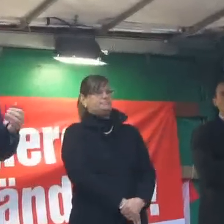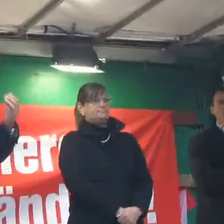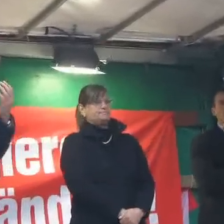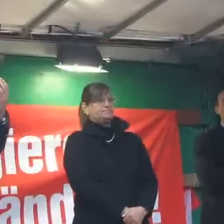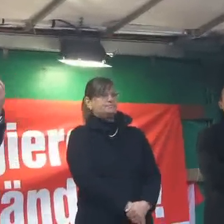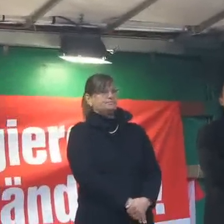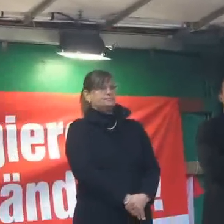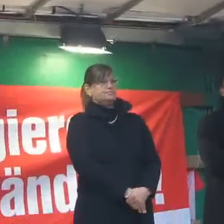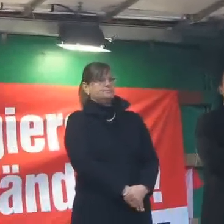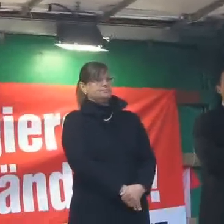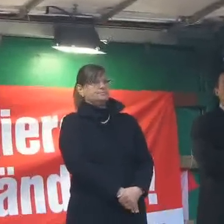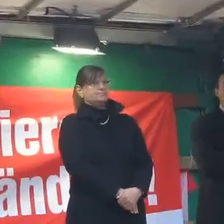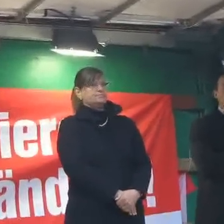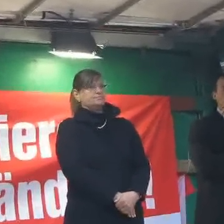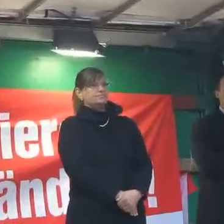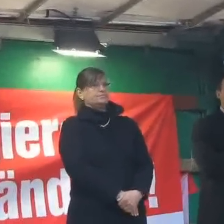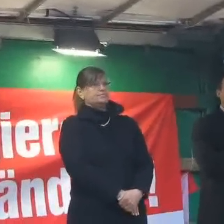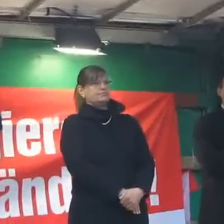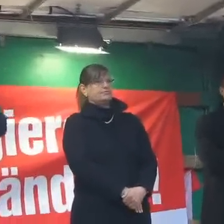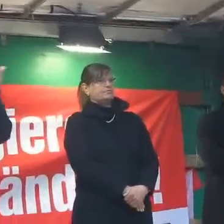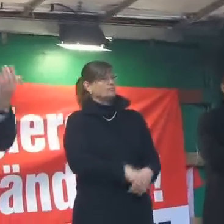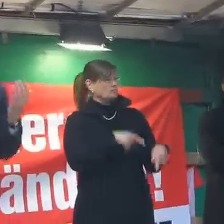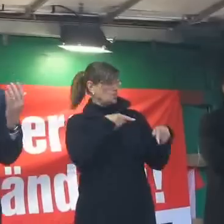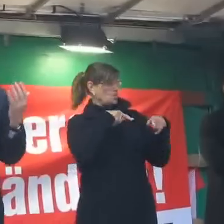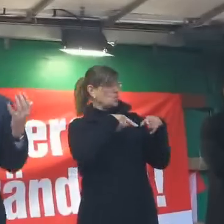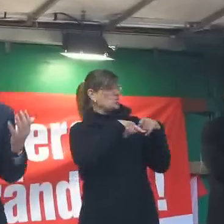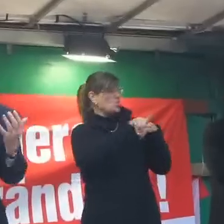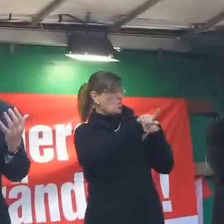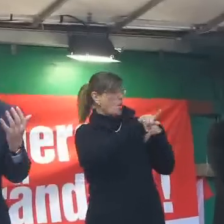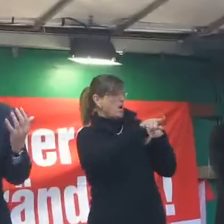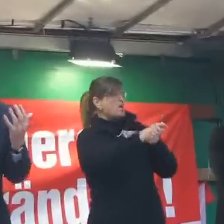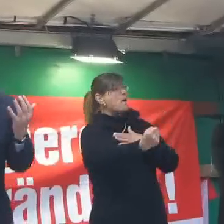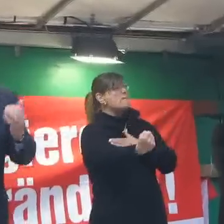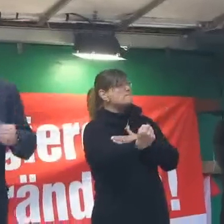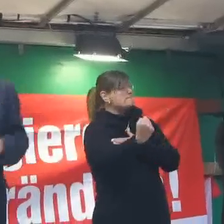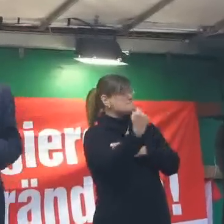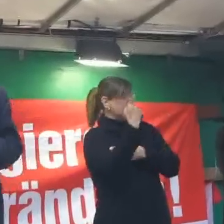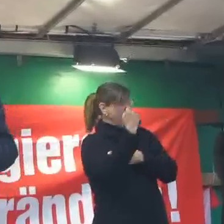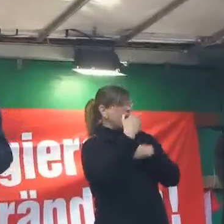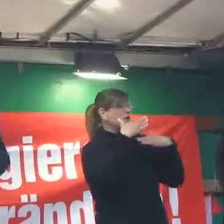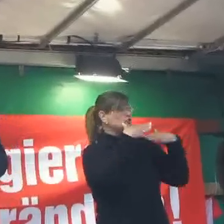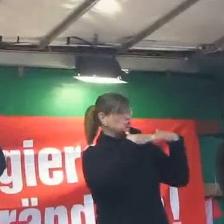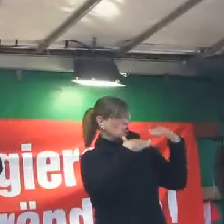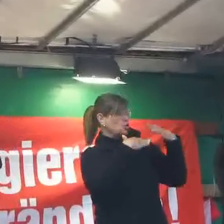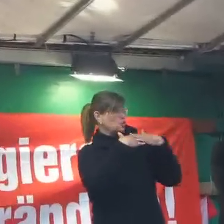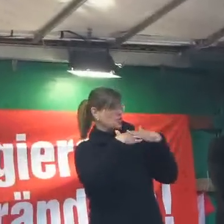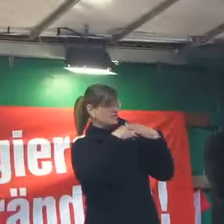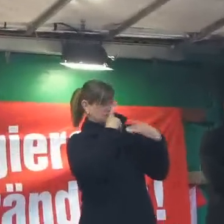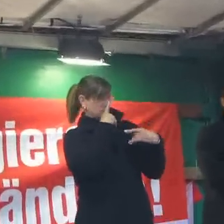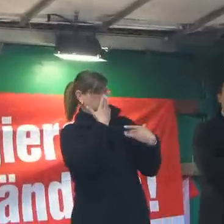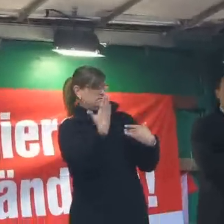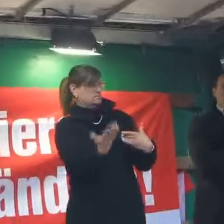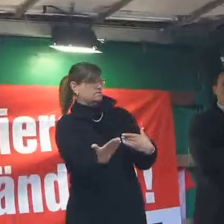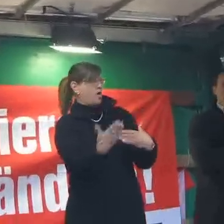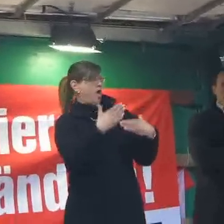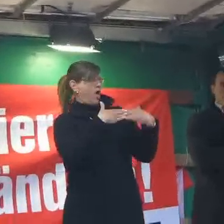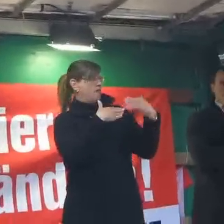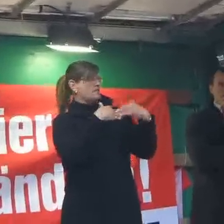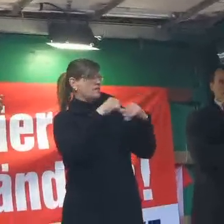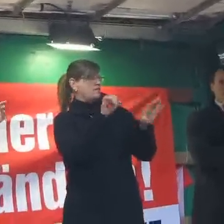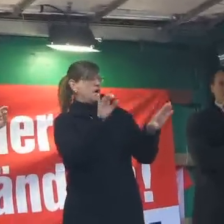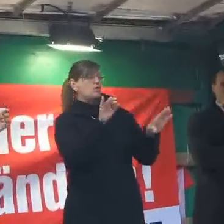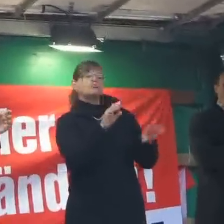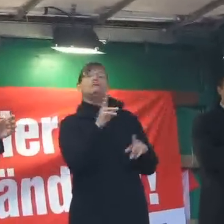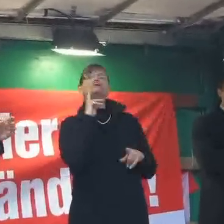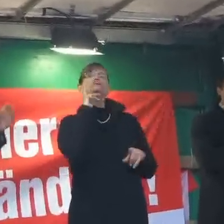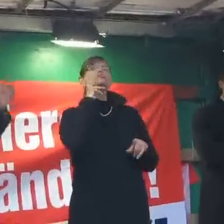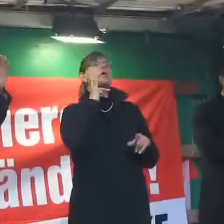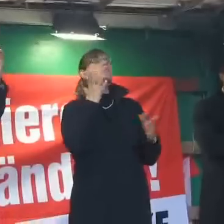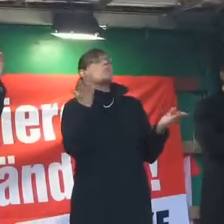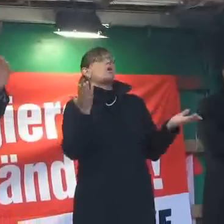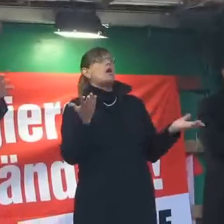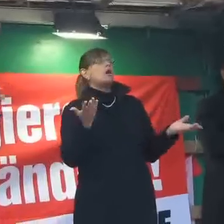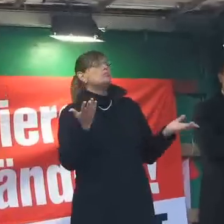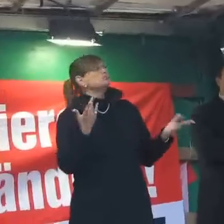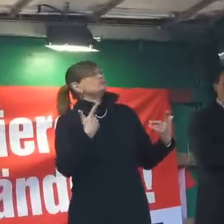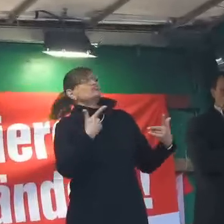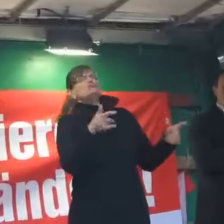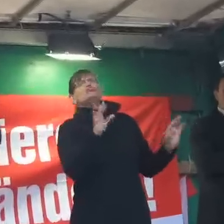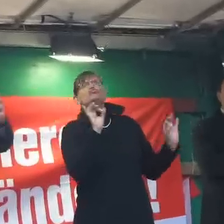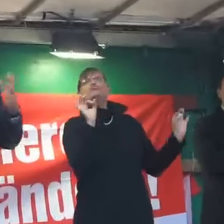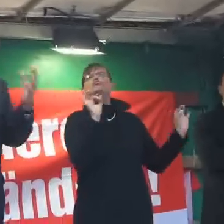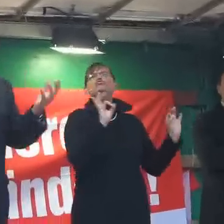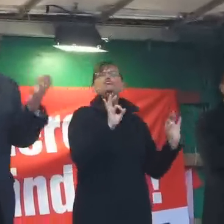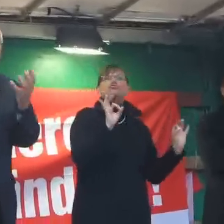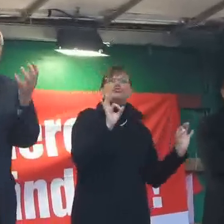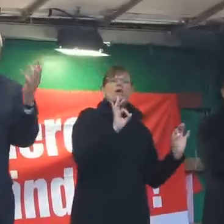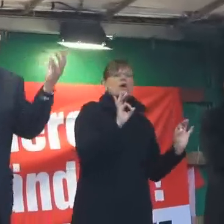Denn durch diese Strukturen werden die Machtstrukturen aufgebaut. Als Demokrat könnte man ja sagen, ja gut, es ist ja nicht so schlimm,